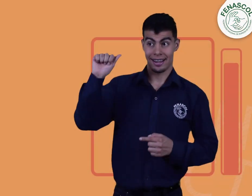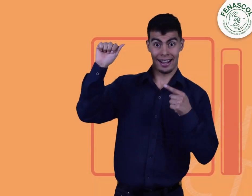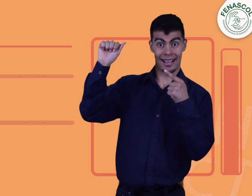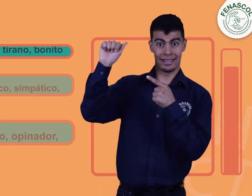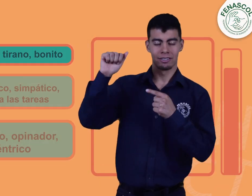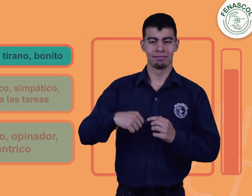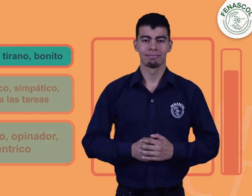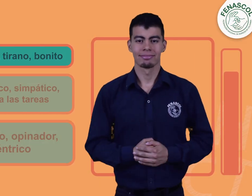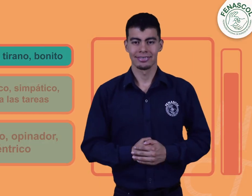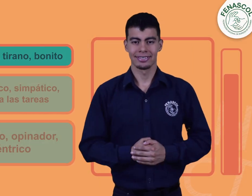Opción A.